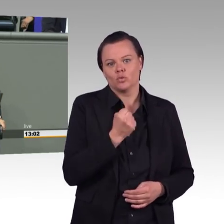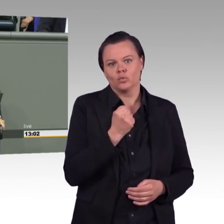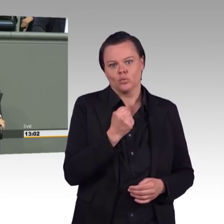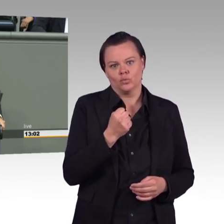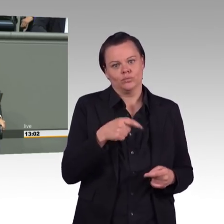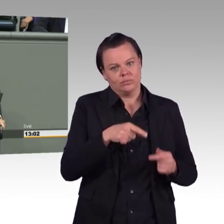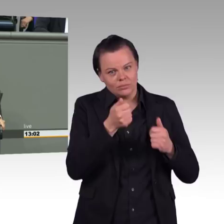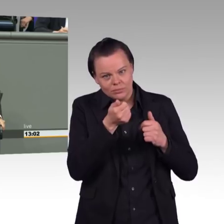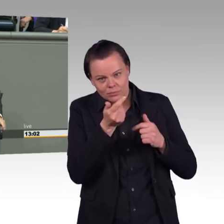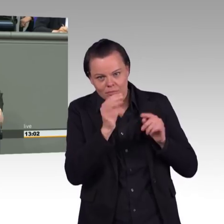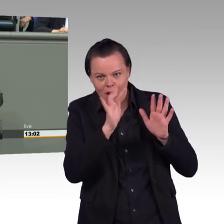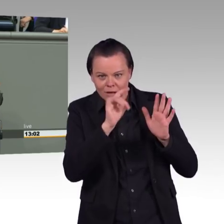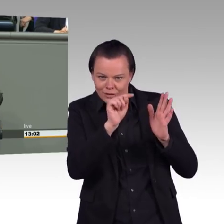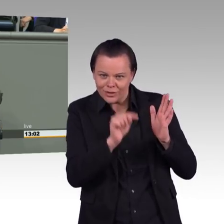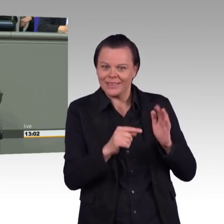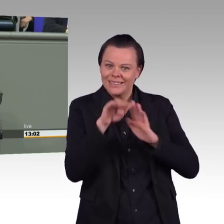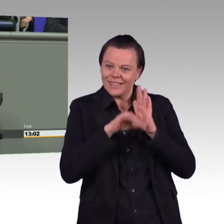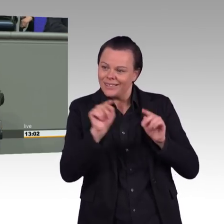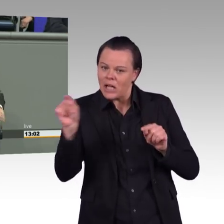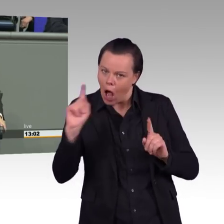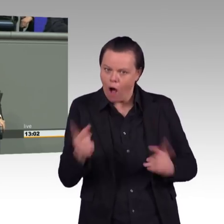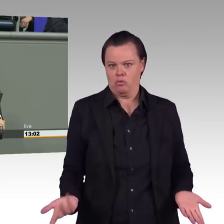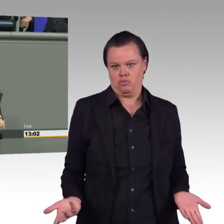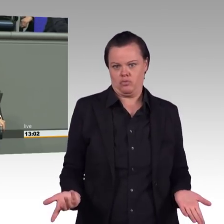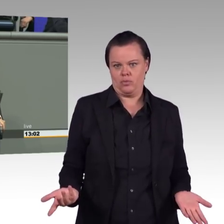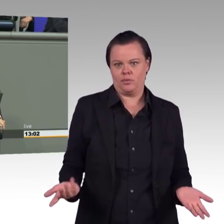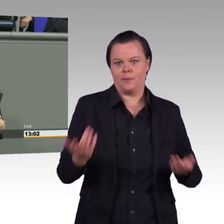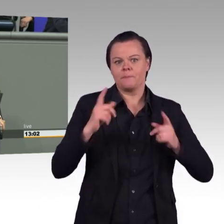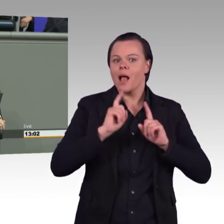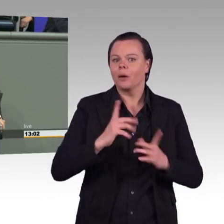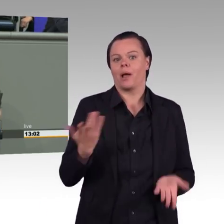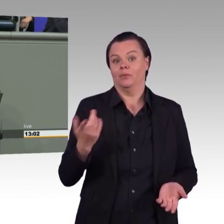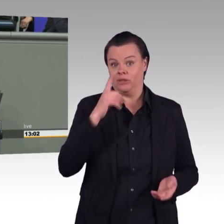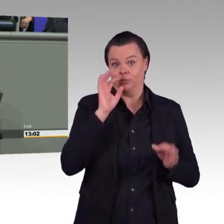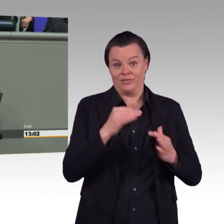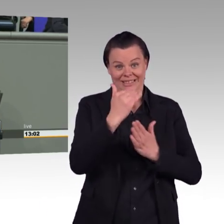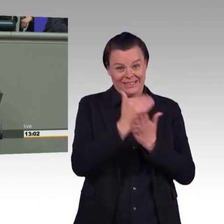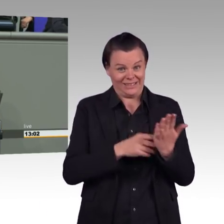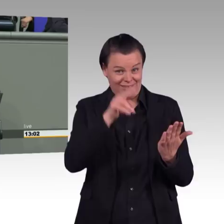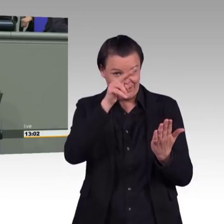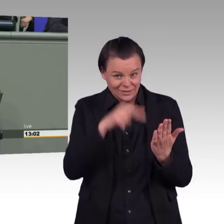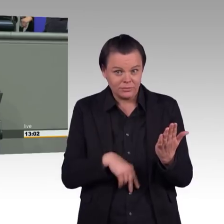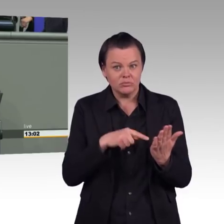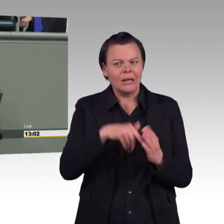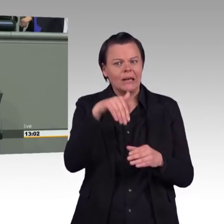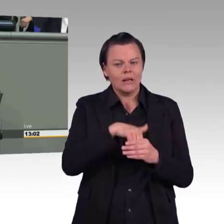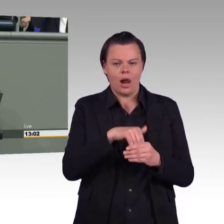Kommission Strukturwandelbeschäftigung, aber Sie picken sich nur, aber Sie picken sich nur ein